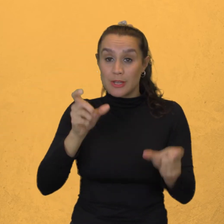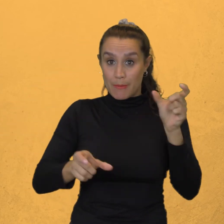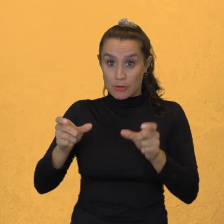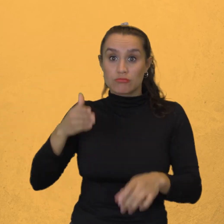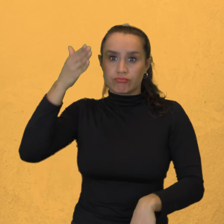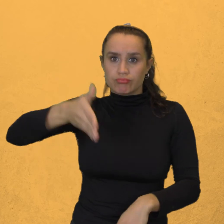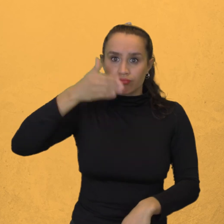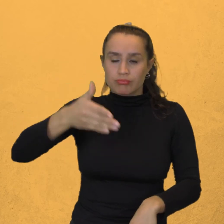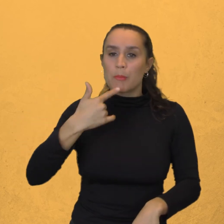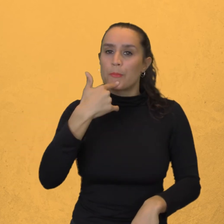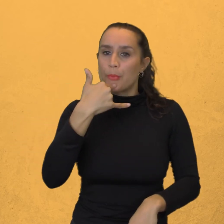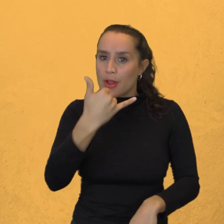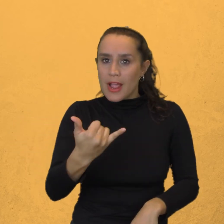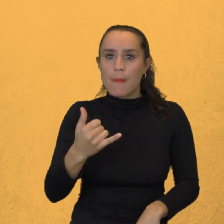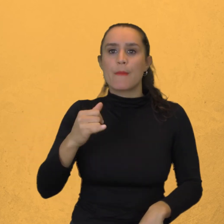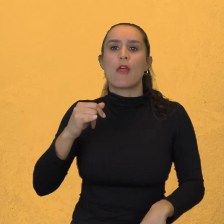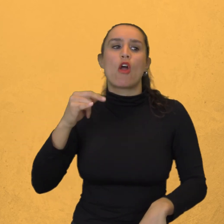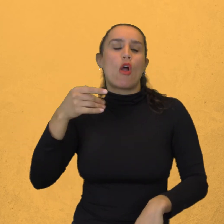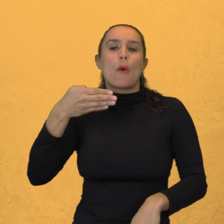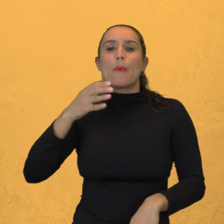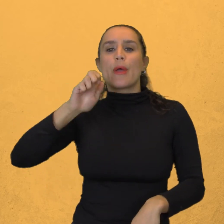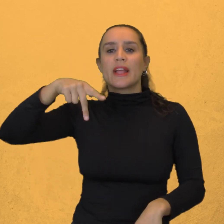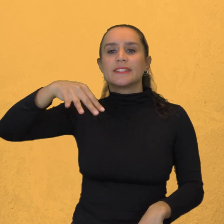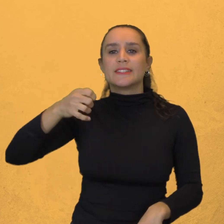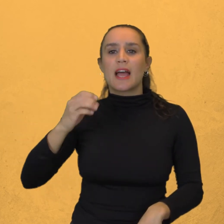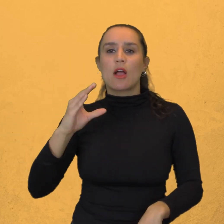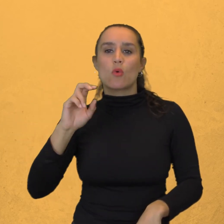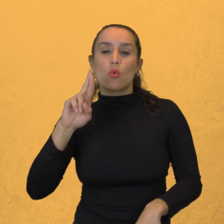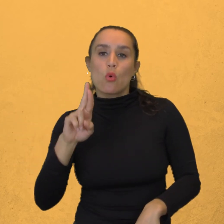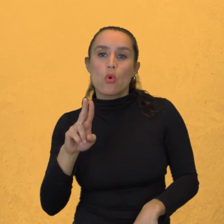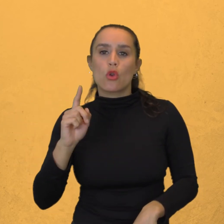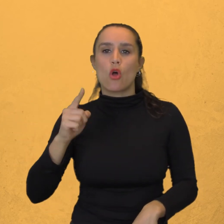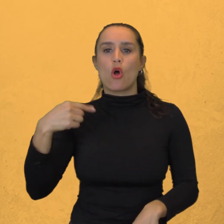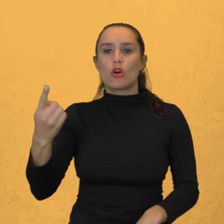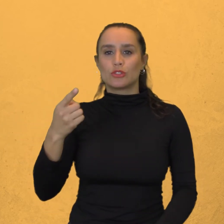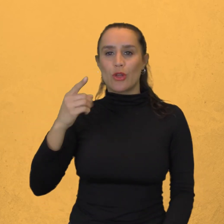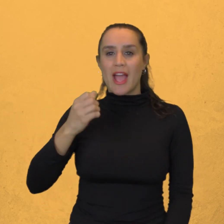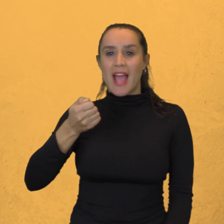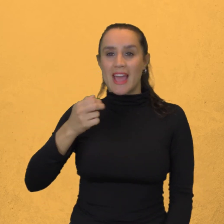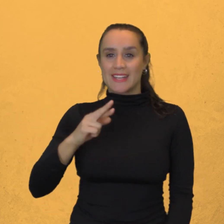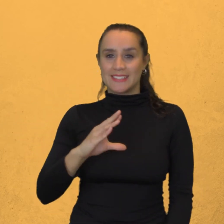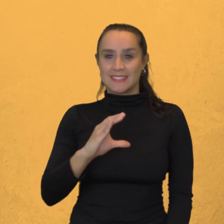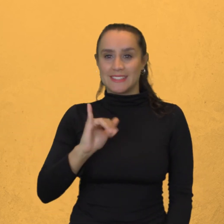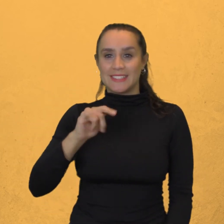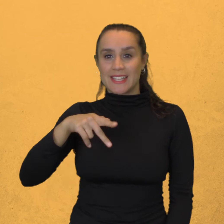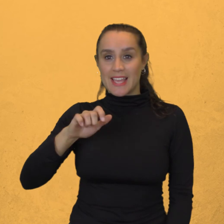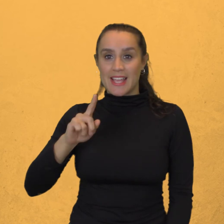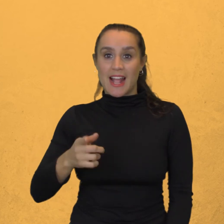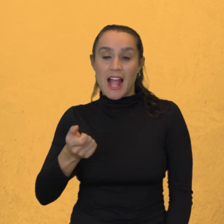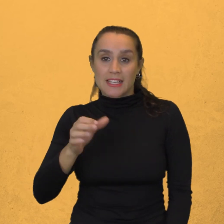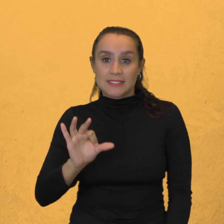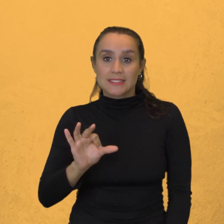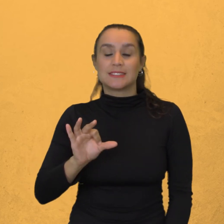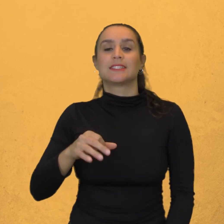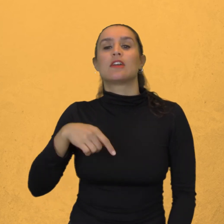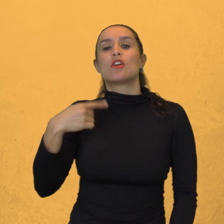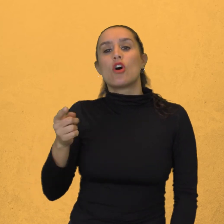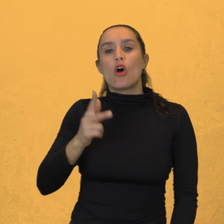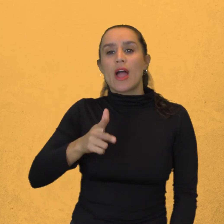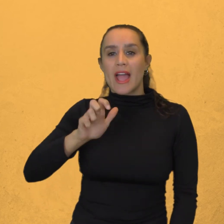Ventancur Germán Arciniegas Octavio Hernández Jiménez Entre